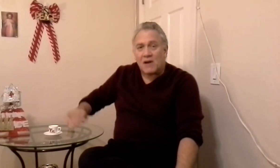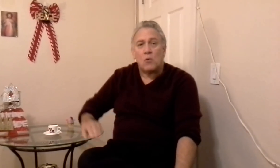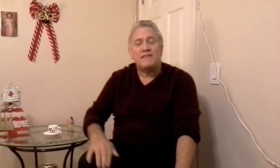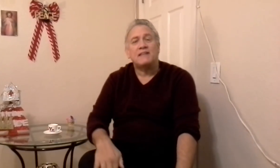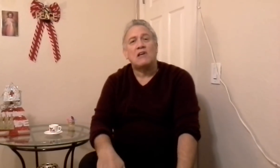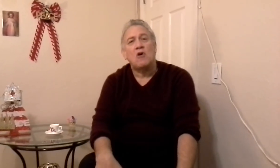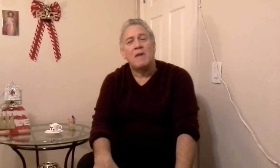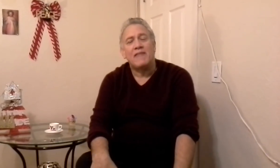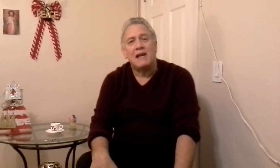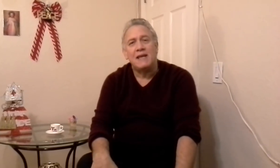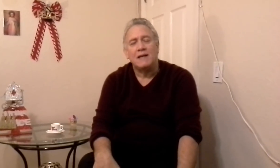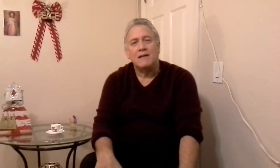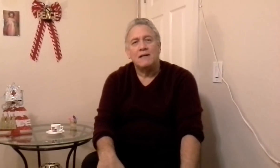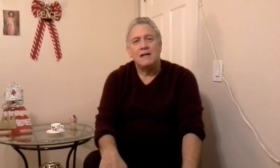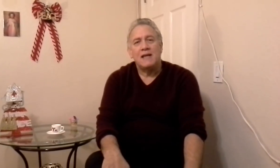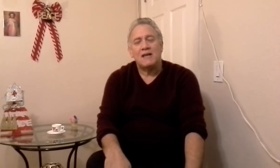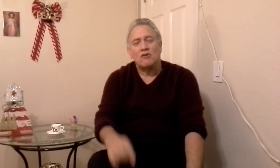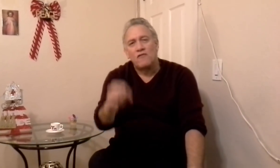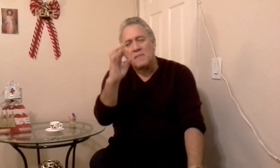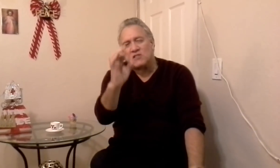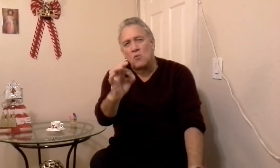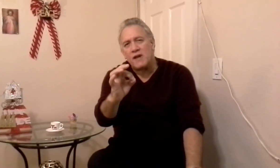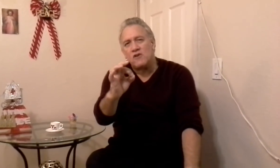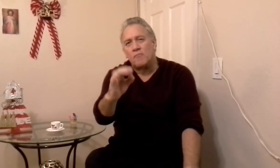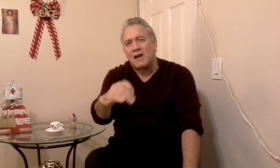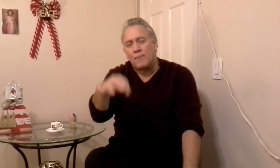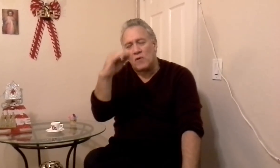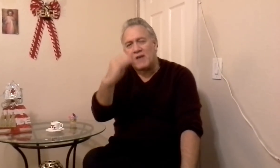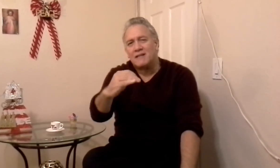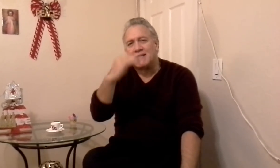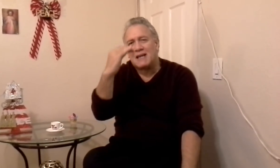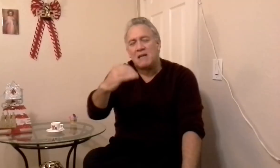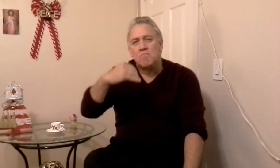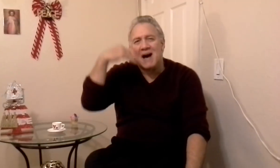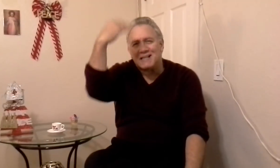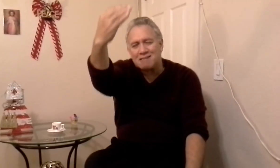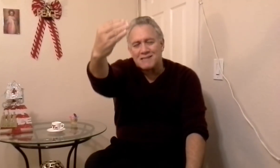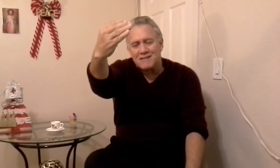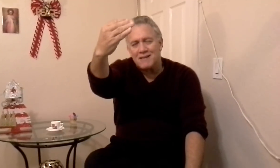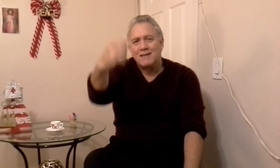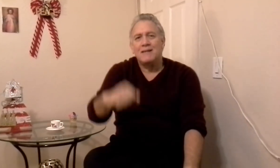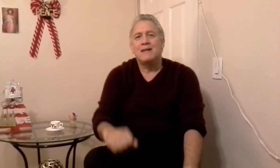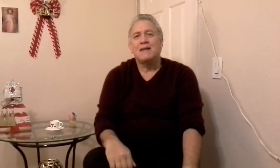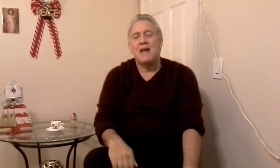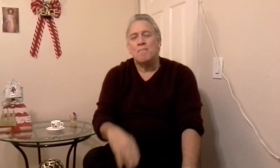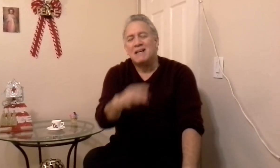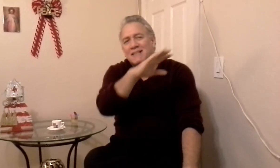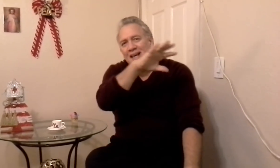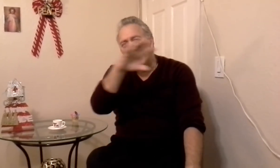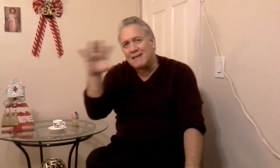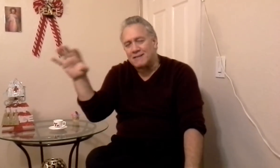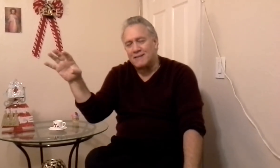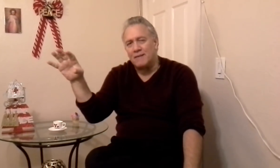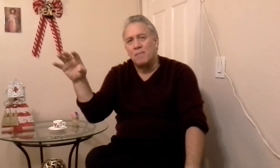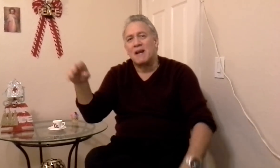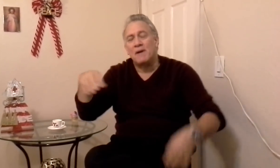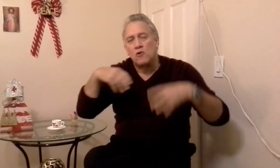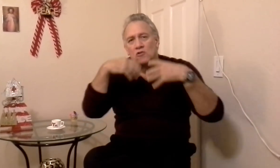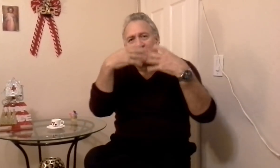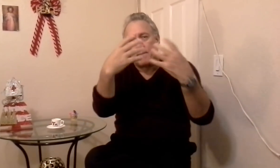Cuéntaselo a Madeline, y eso fue mi sueño para poder salir más, en más redes, para que me conozca